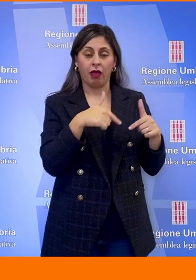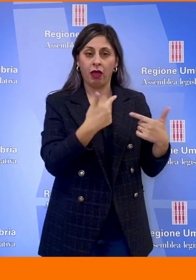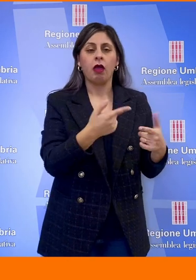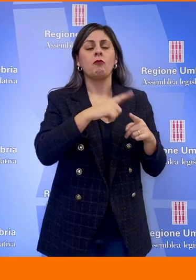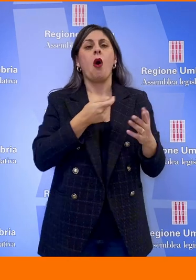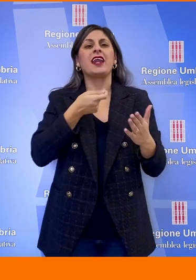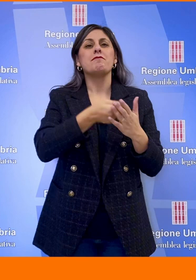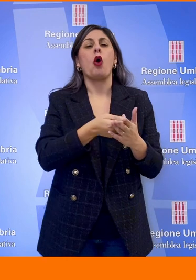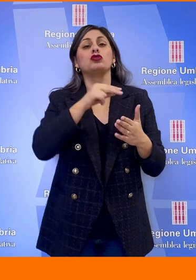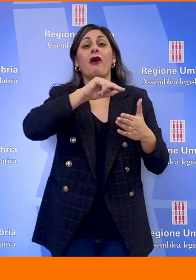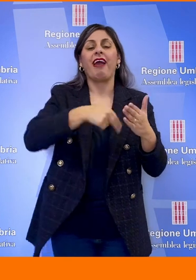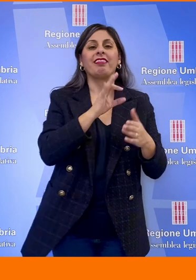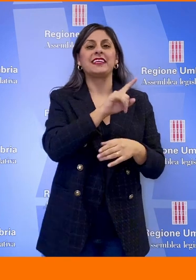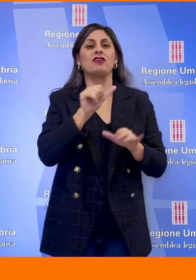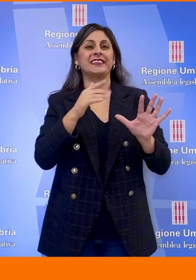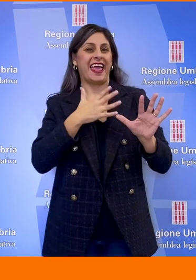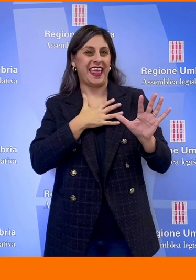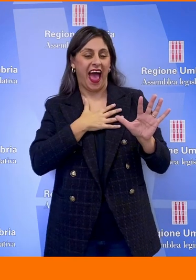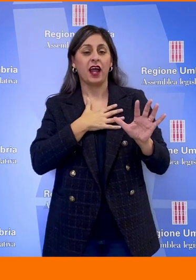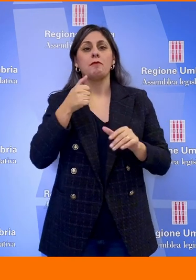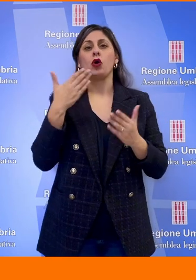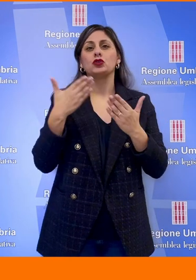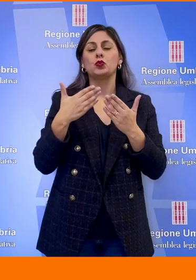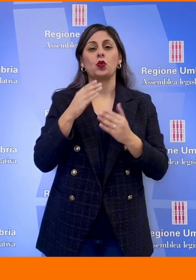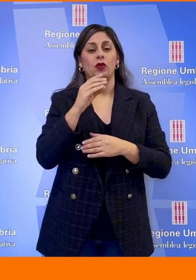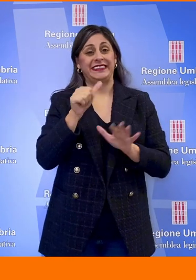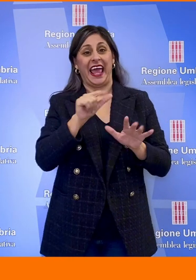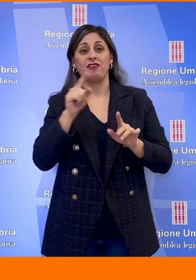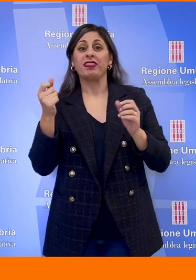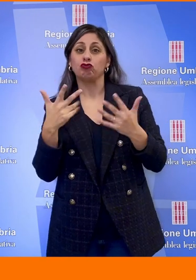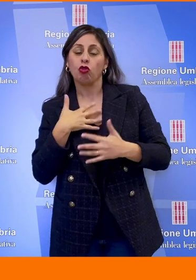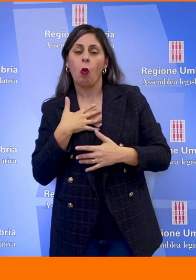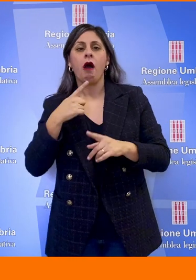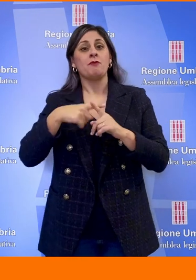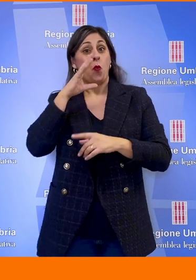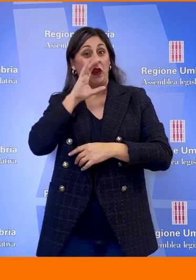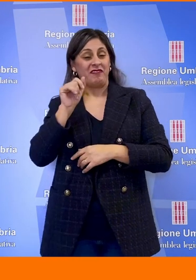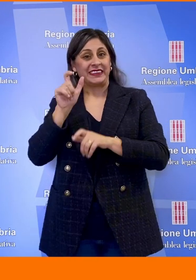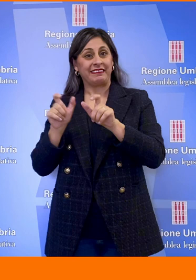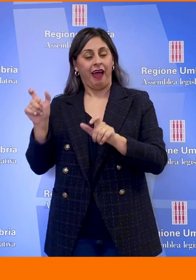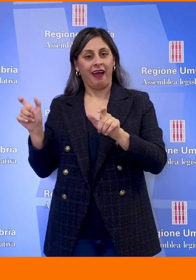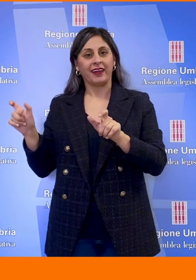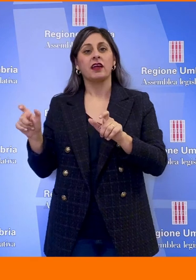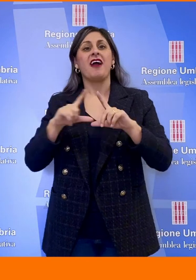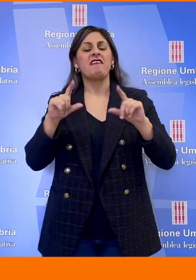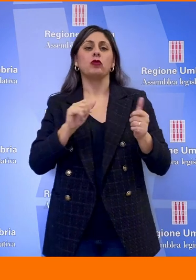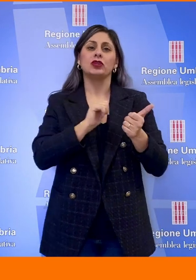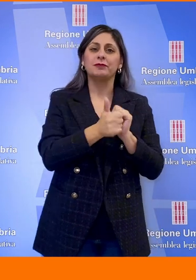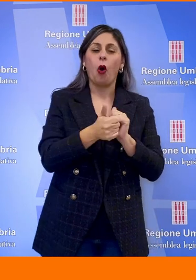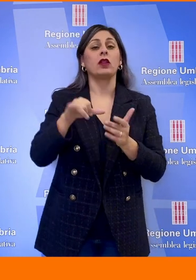delle rette da 0 a 6 anni, borse di studio da 6 ai 18 e per gli universitari, voucher per lo sport e per i centri estivi. Questo